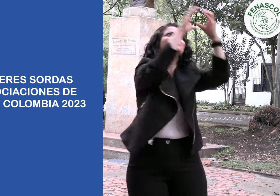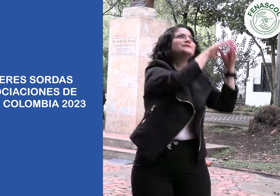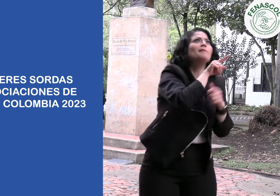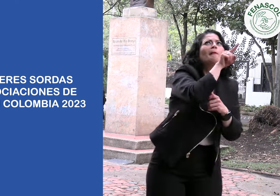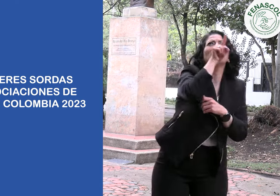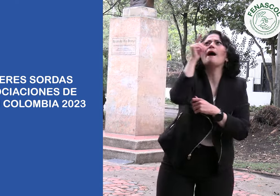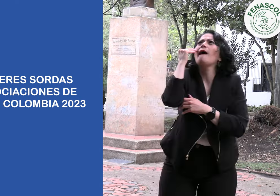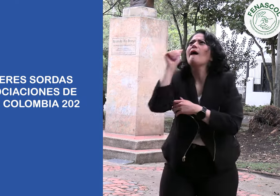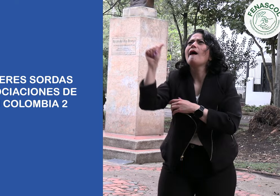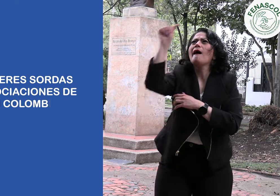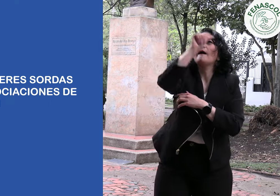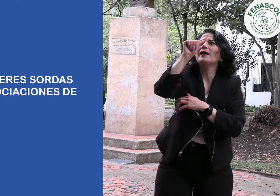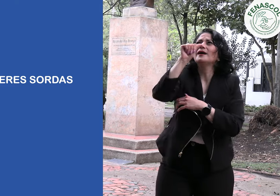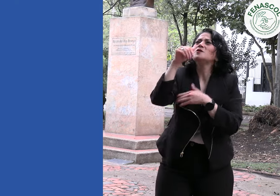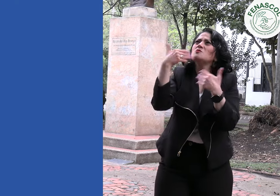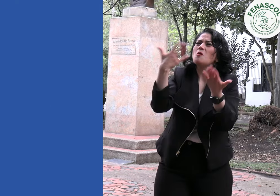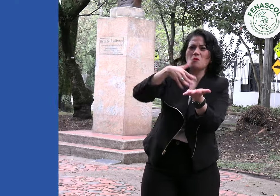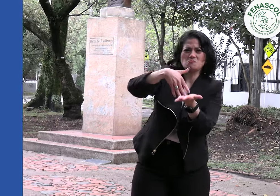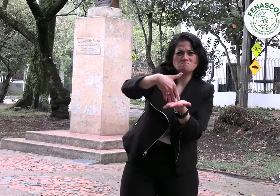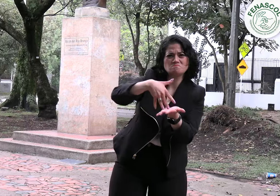recogiendo la información y consolidándola,